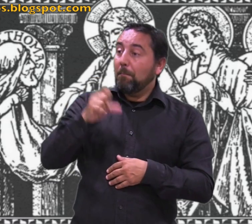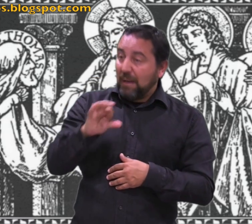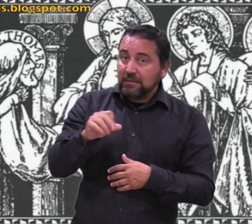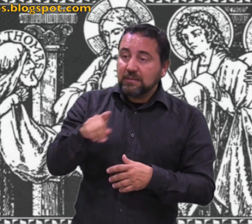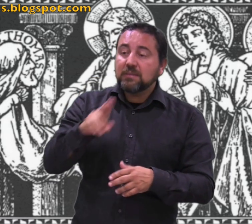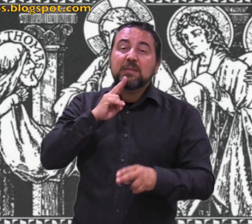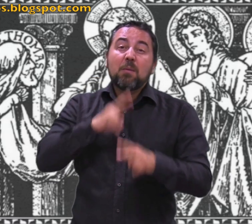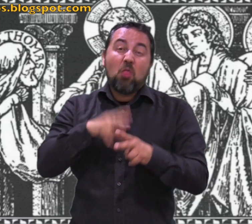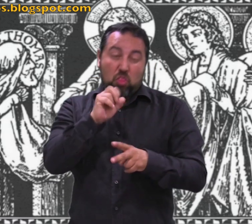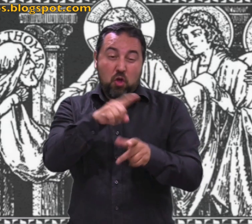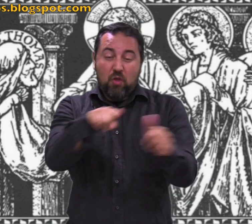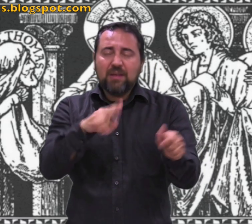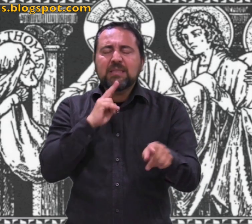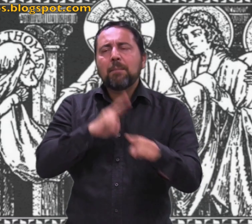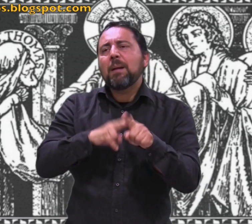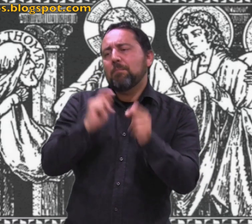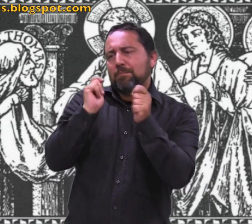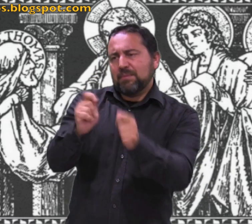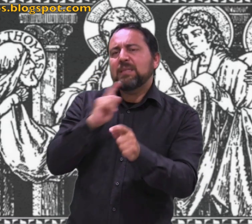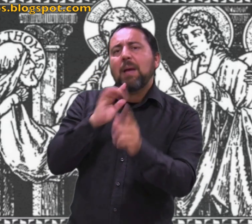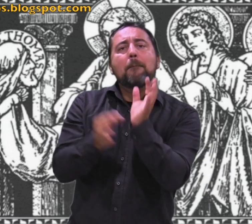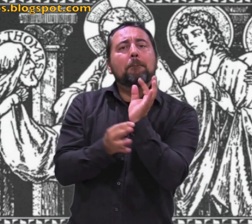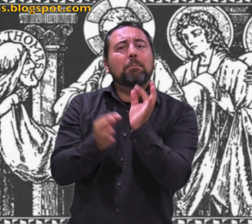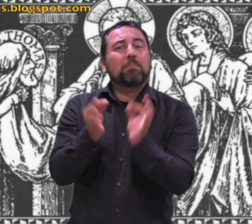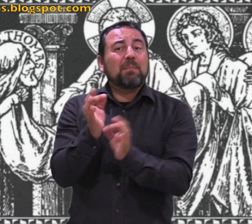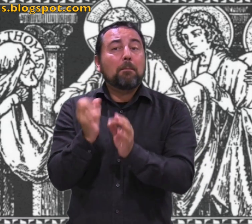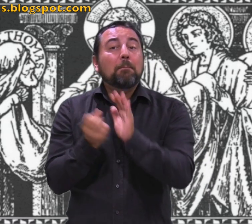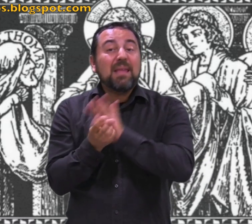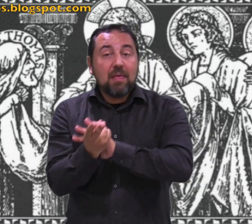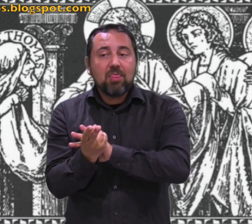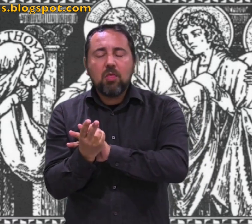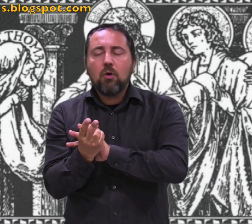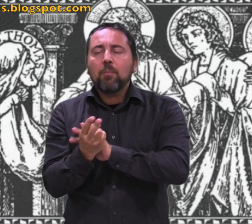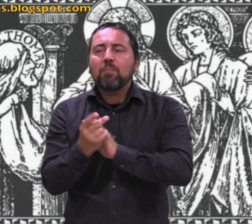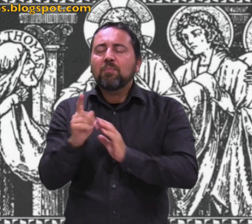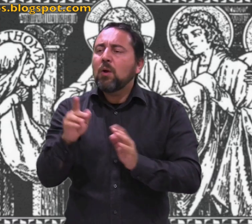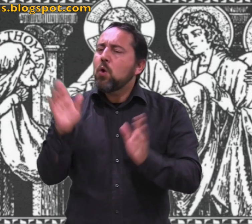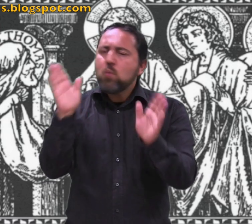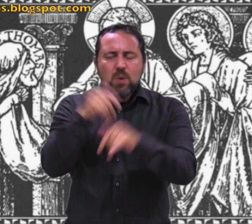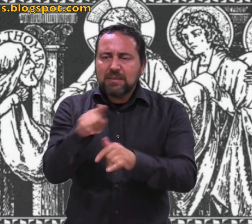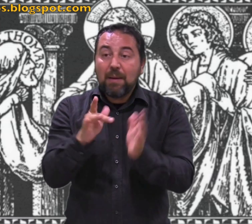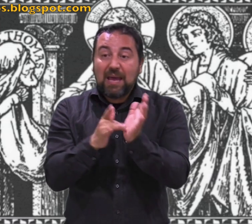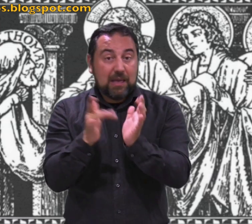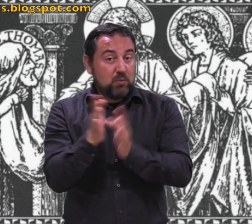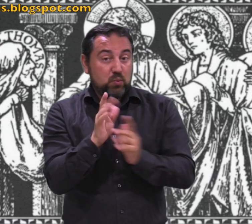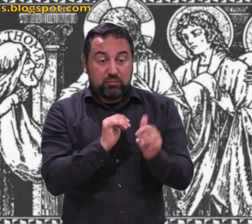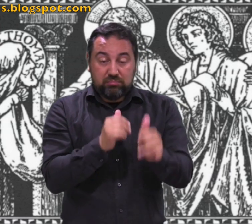Tomás, uno de los doce, llamado el mellizo, no estaba con ellos cuando